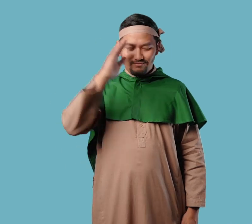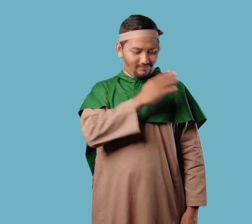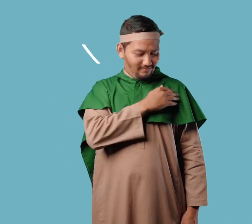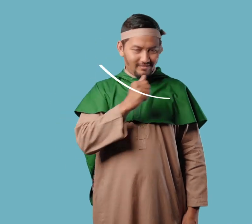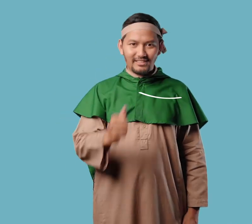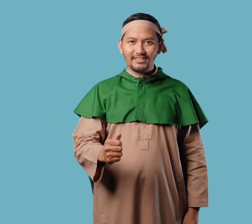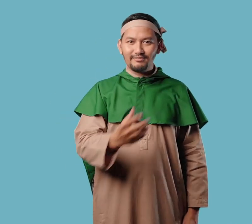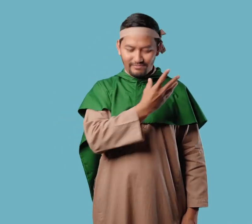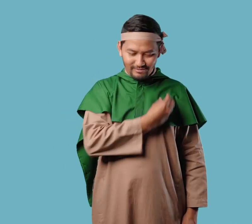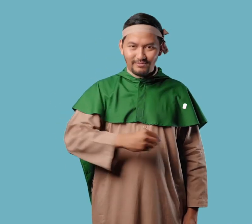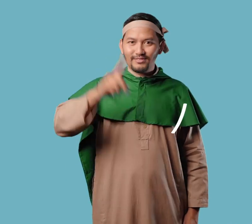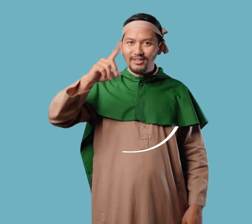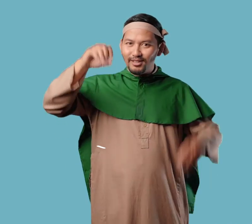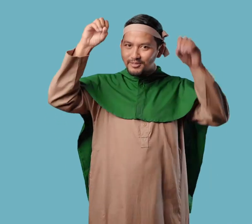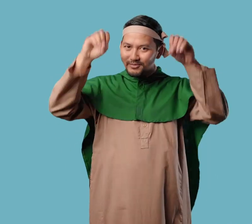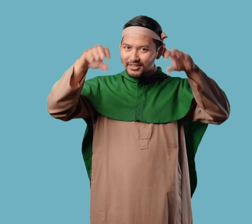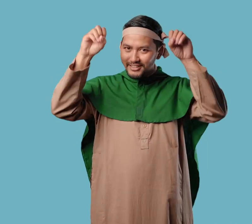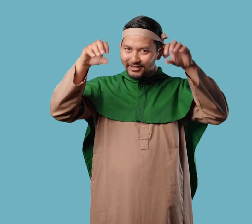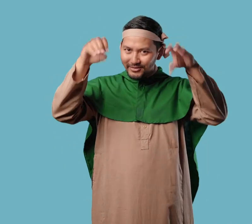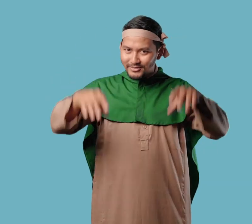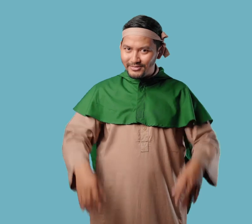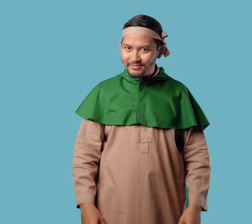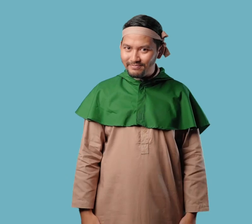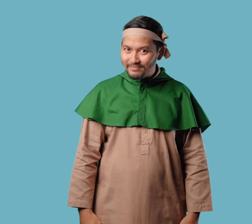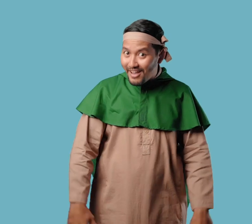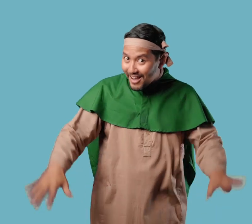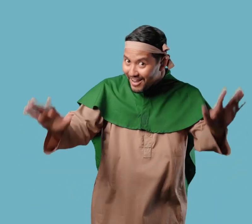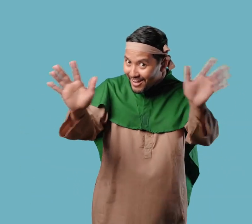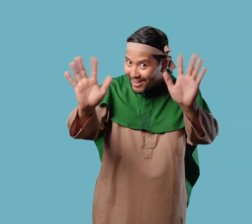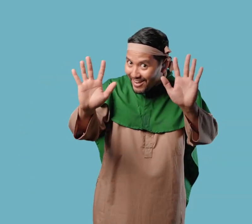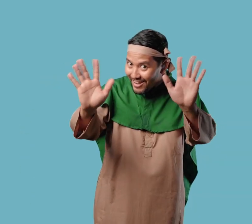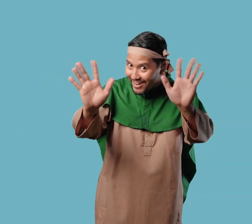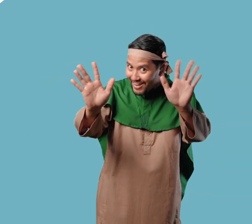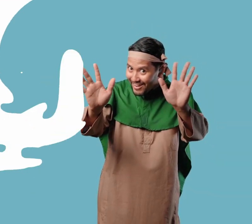Wassalamualaikum warahmatullahi wabarakatuh Sampai jumpa